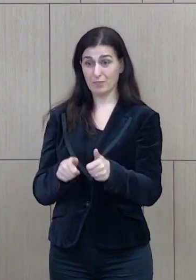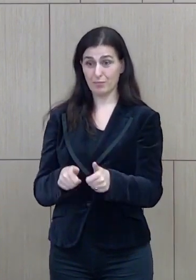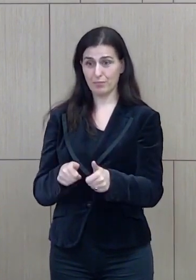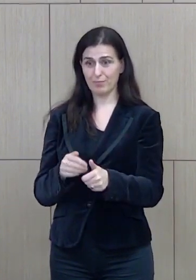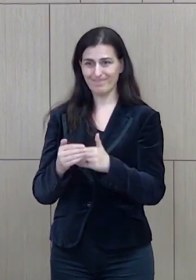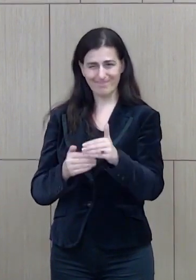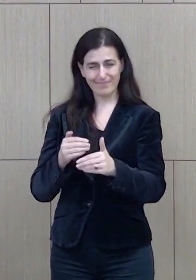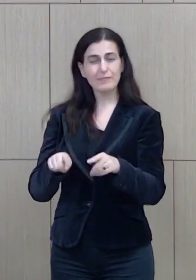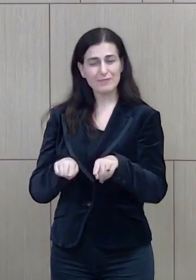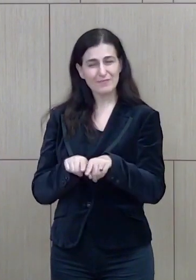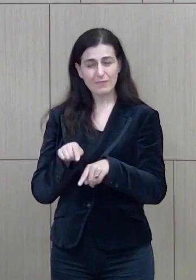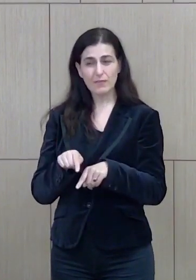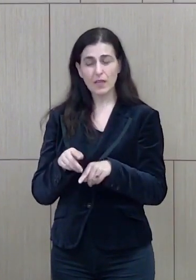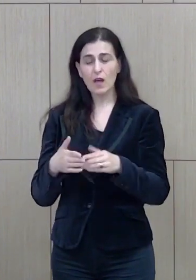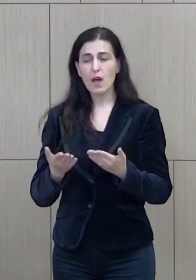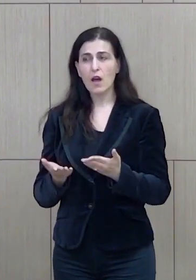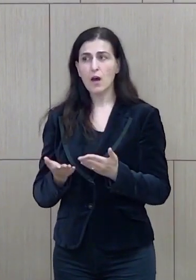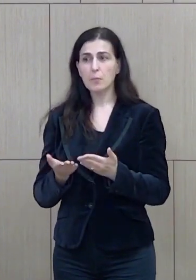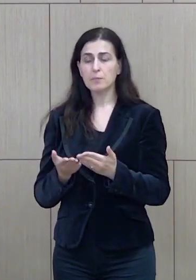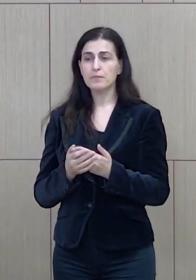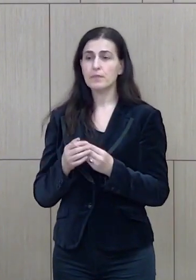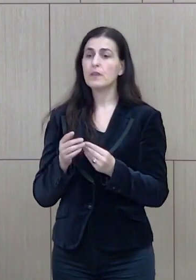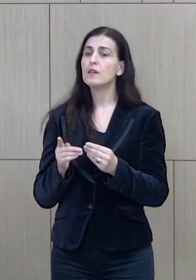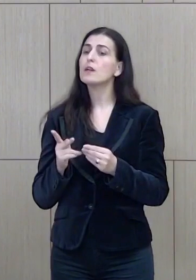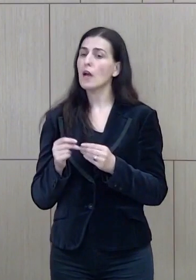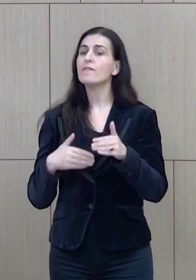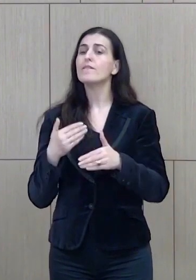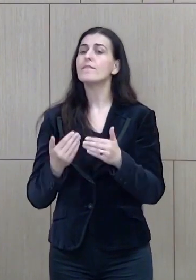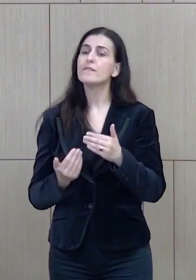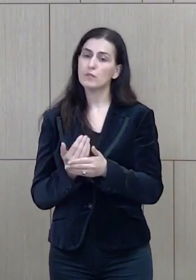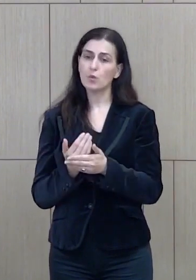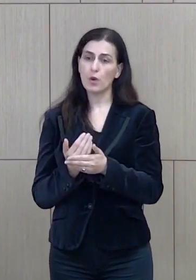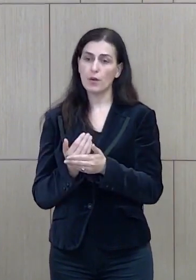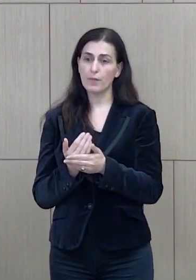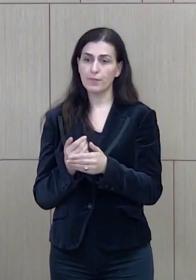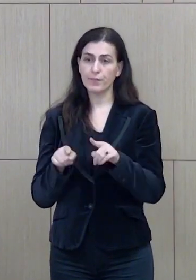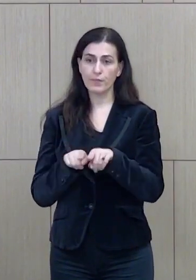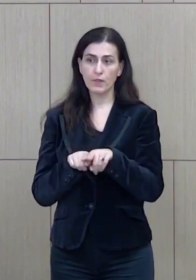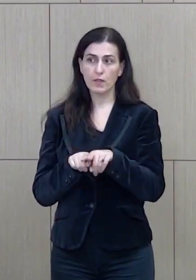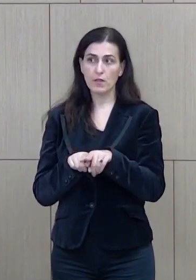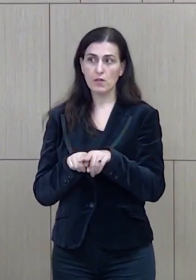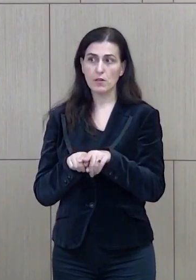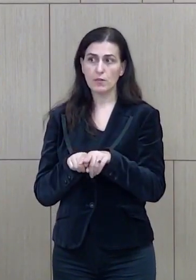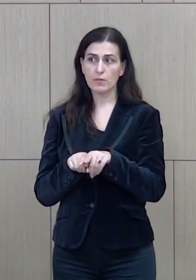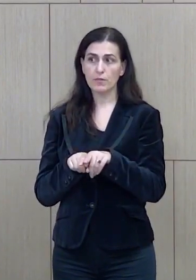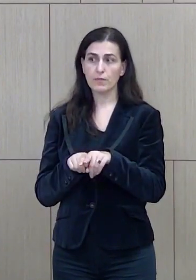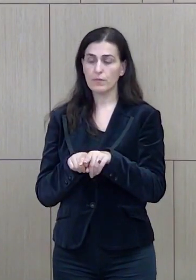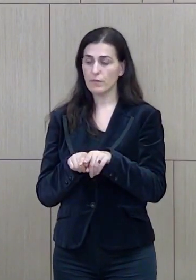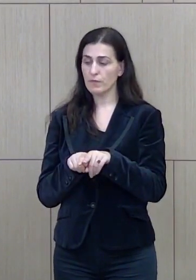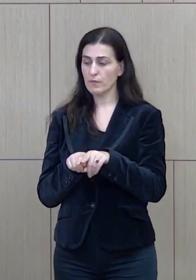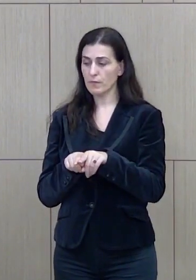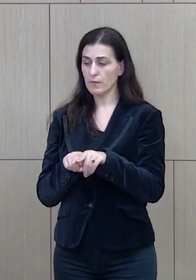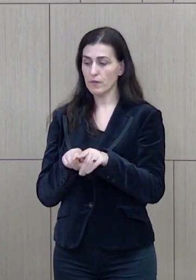elektronik, ka cënuar një interes themelor